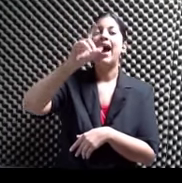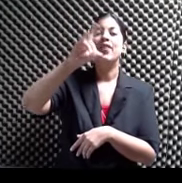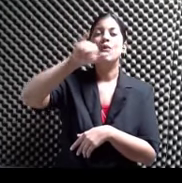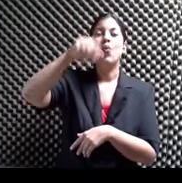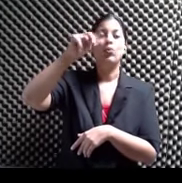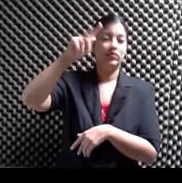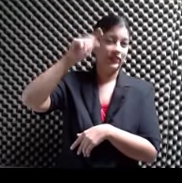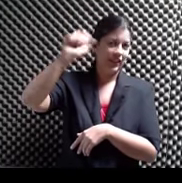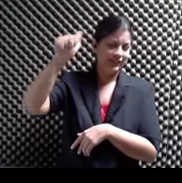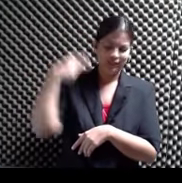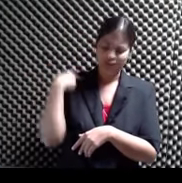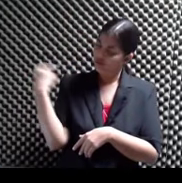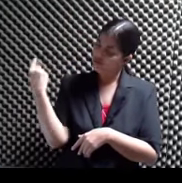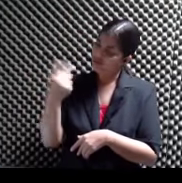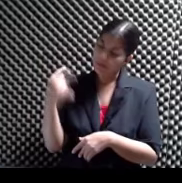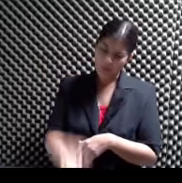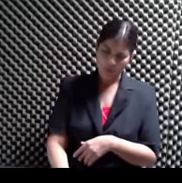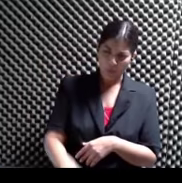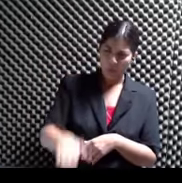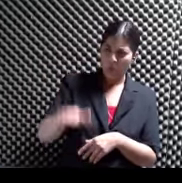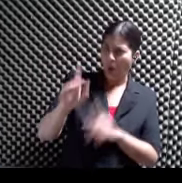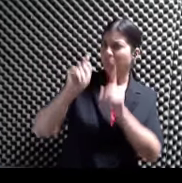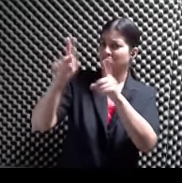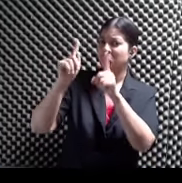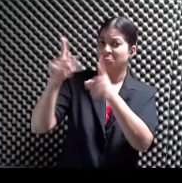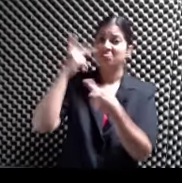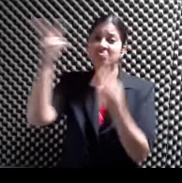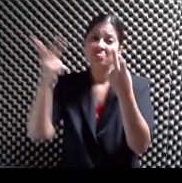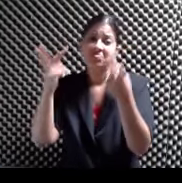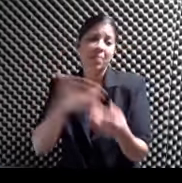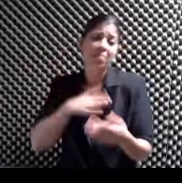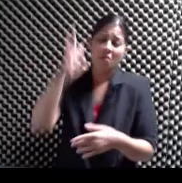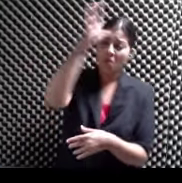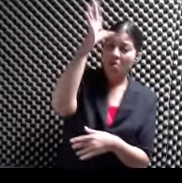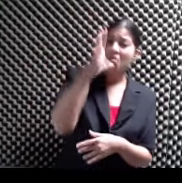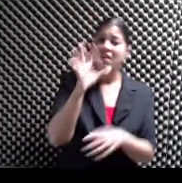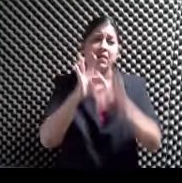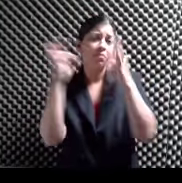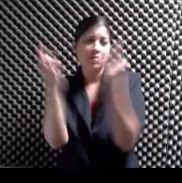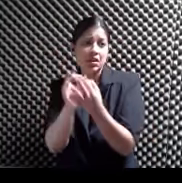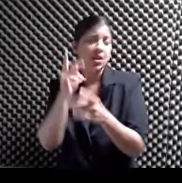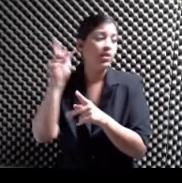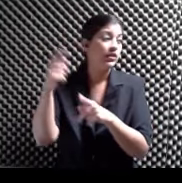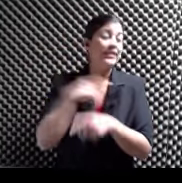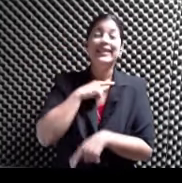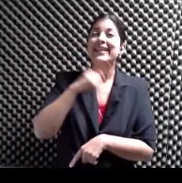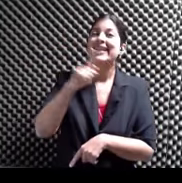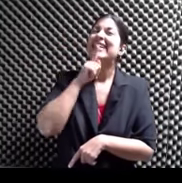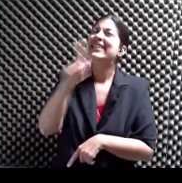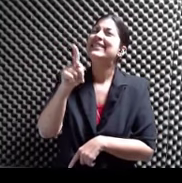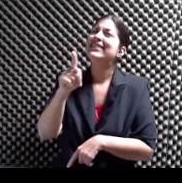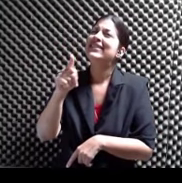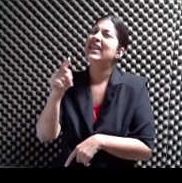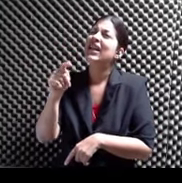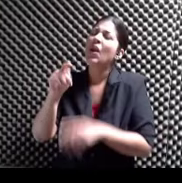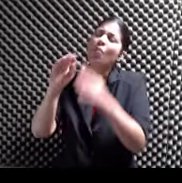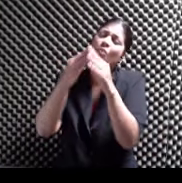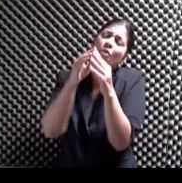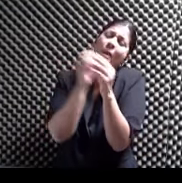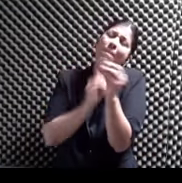la vida He ido a visitar a mis abuelos allá Y a la familia que tenemos por allá Y toda la vida he dicho Ese es el polo más frío Por mi madre Que es el polo más frío que hay